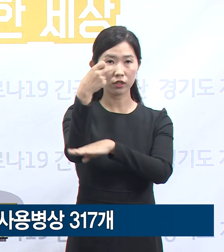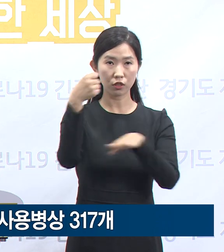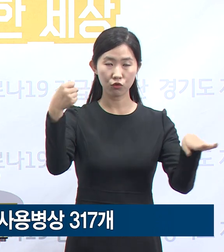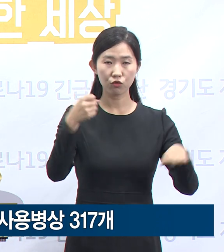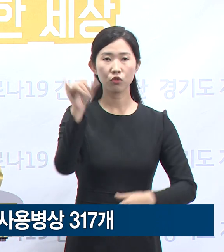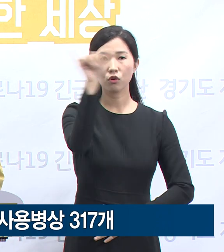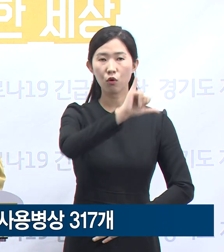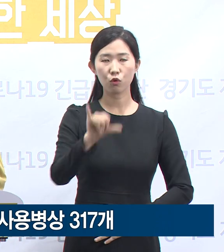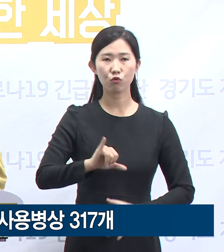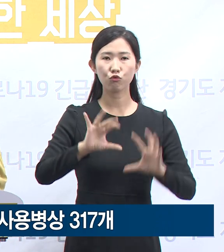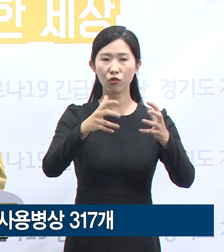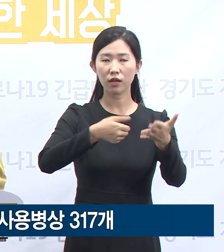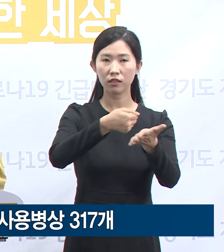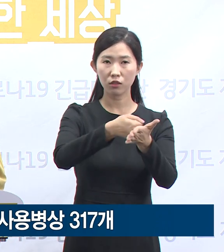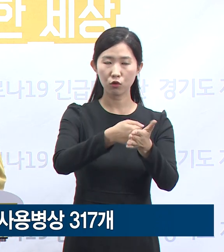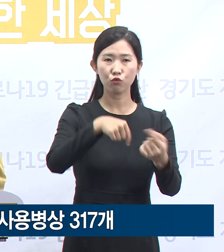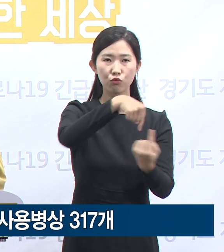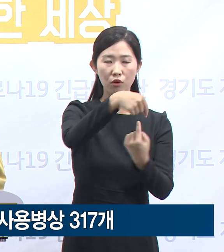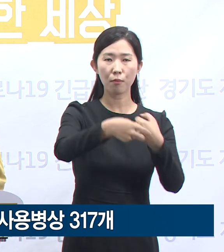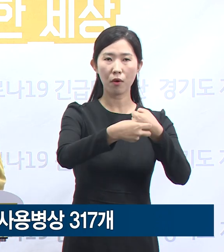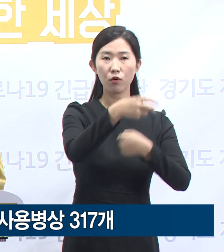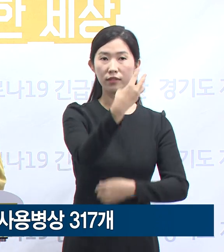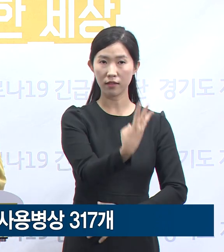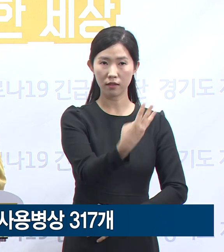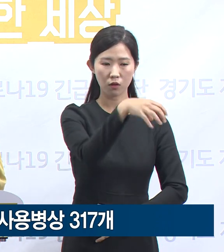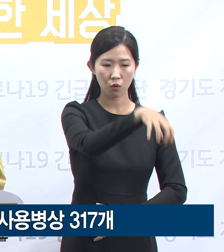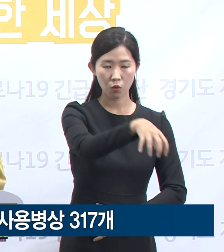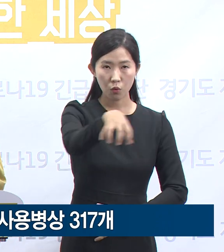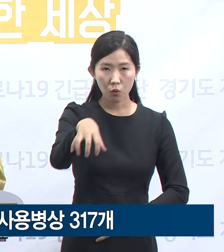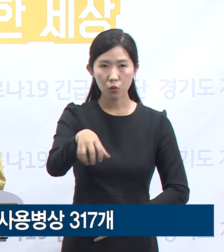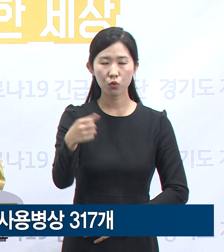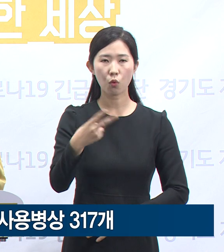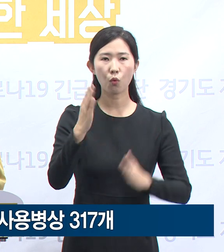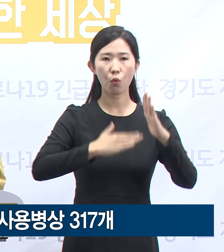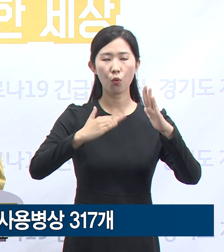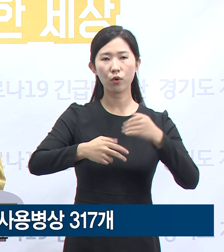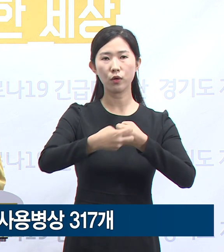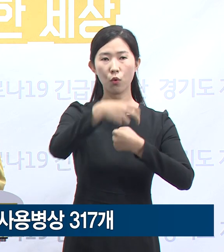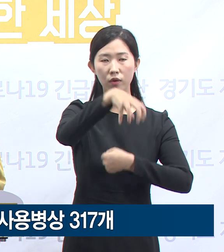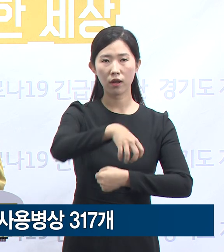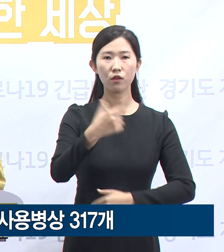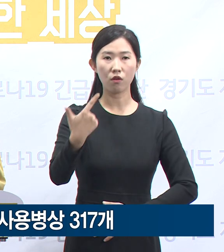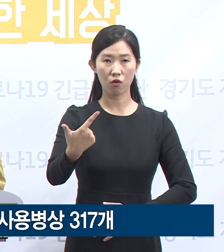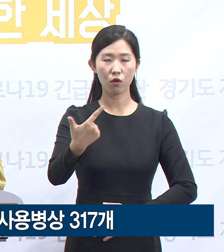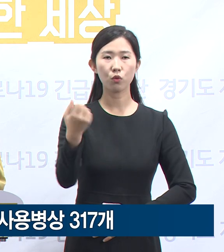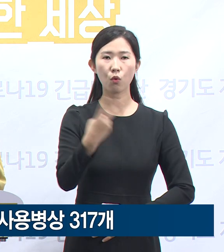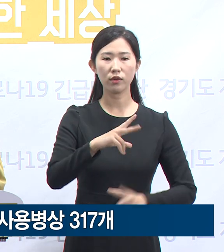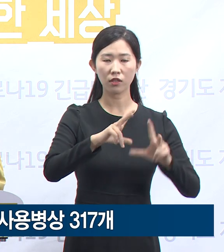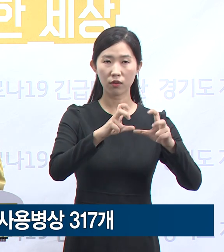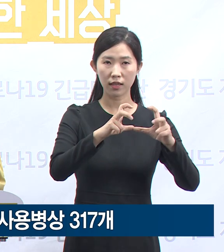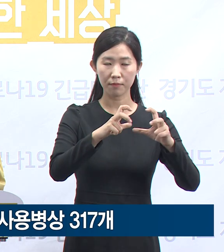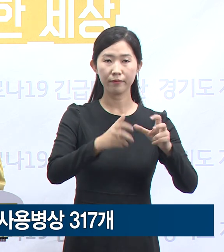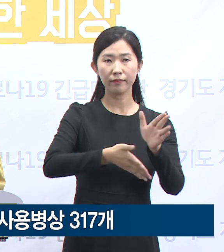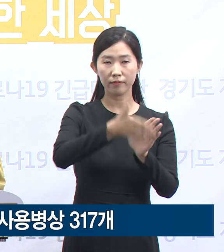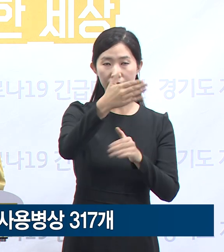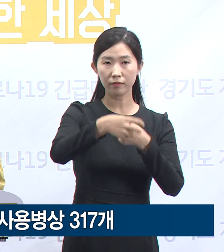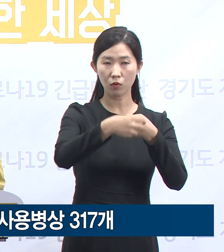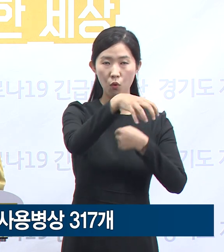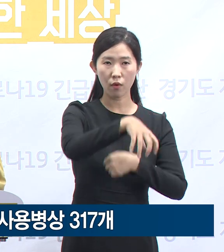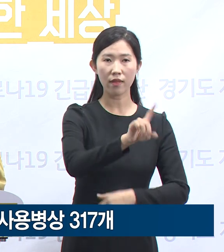국가지정입원치료병상 운영병원 3곳, 경기도 공공의료기관 6곳, 성남시의료원 1곳 및 도내